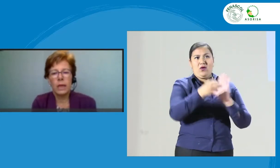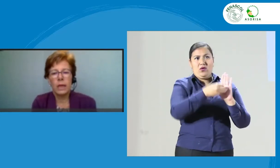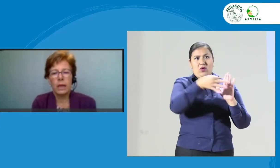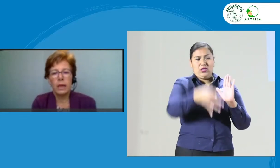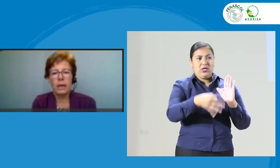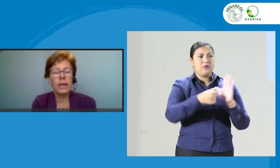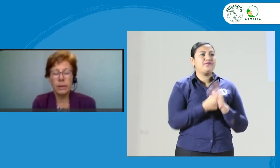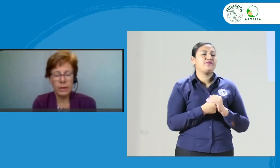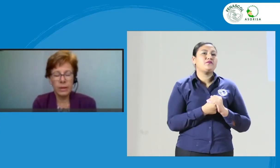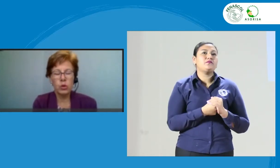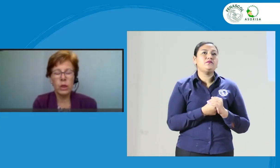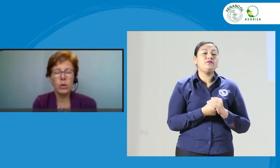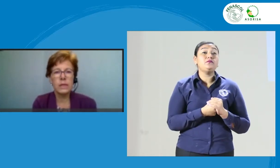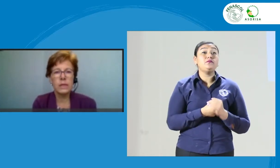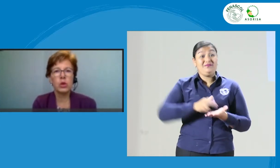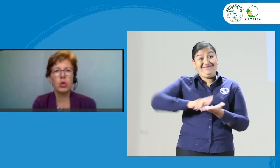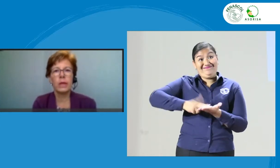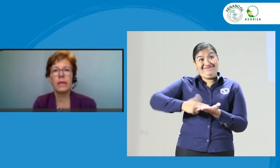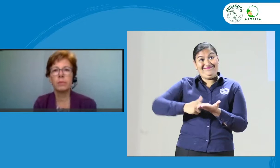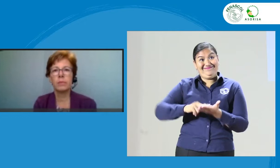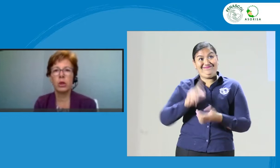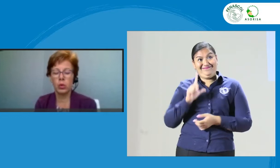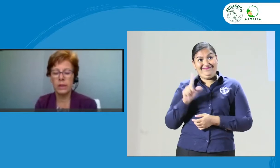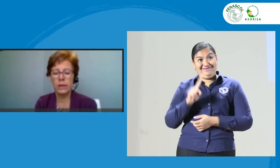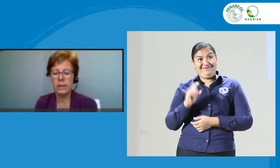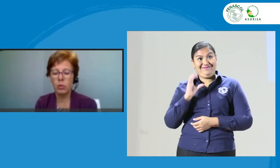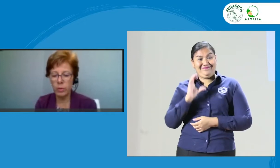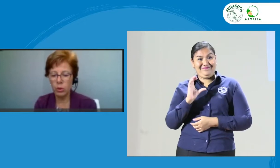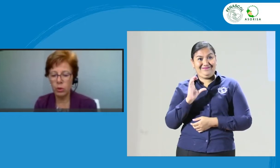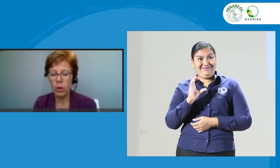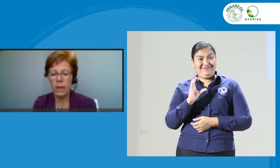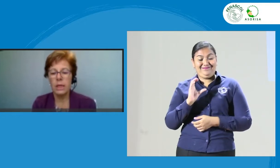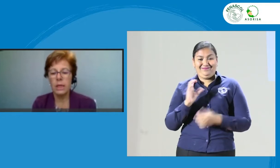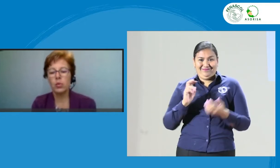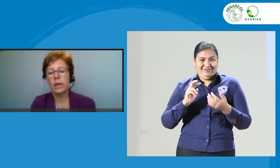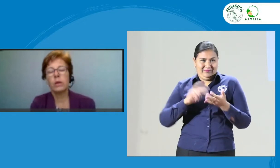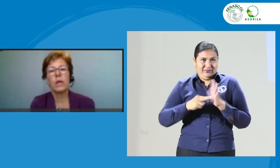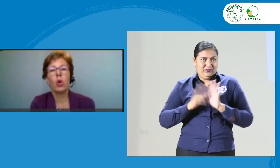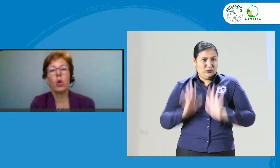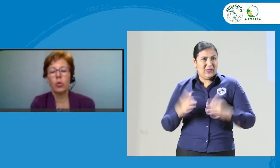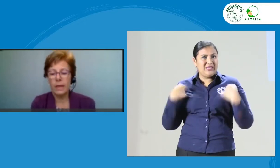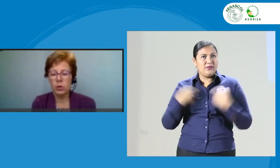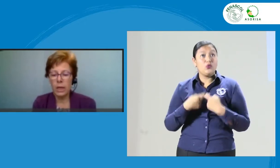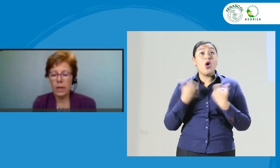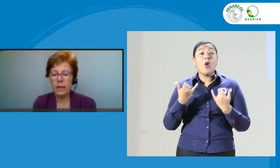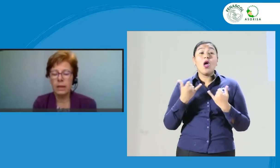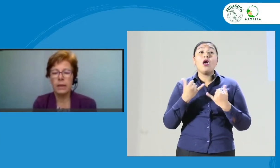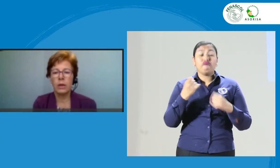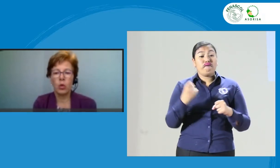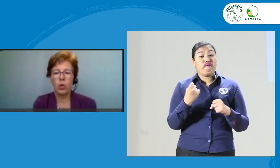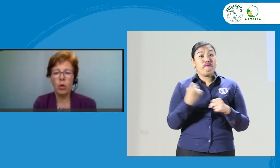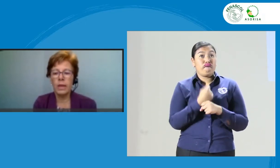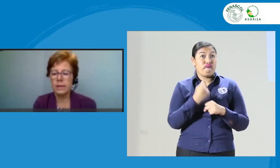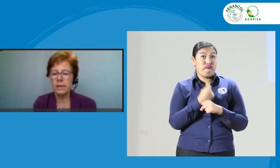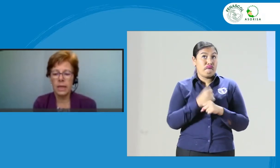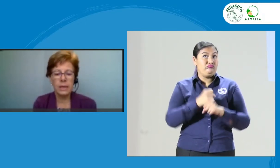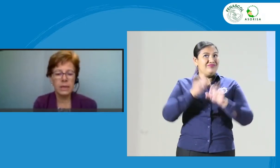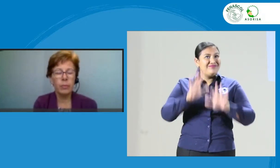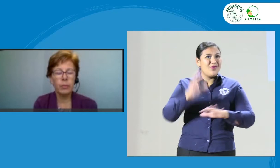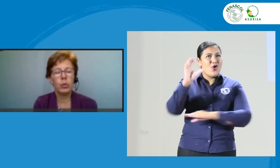La interpretación de lengua de señas colombiana en español en este momento es una actividad ocupacional en Colombia que está ejercida por un